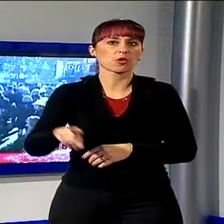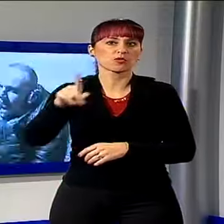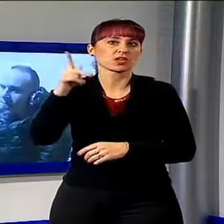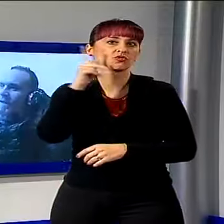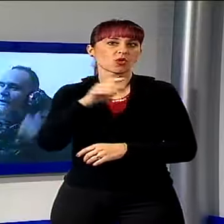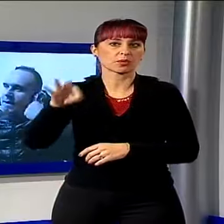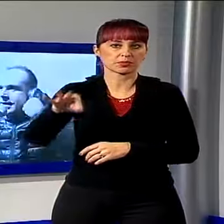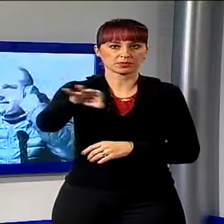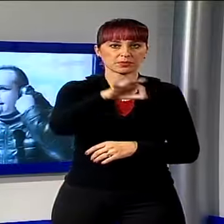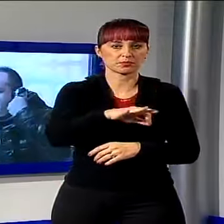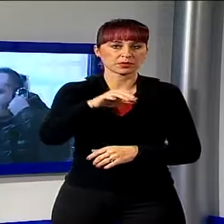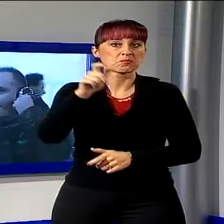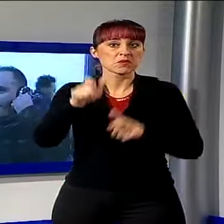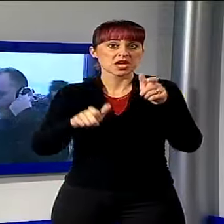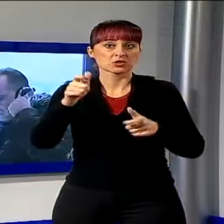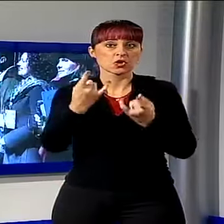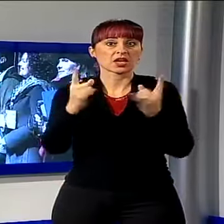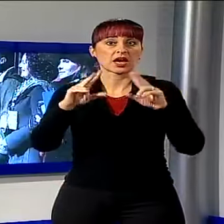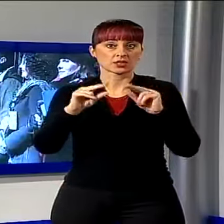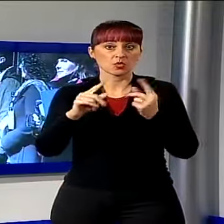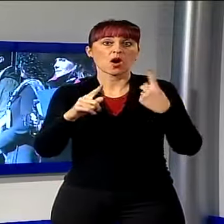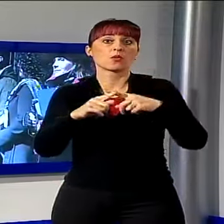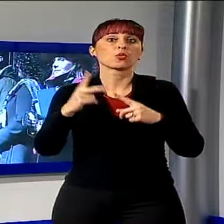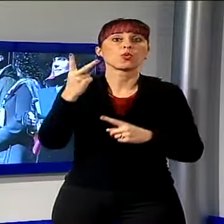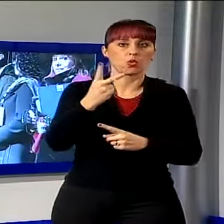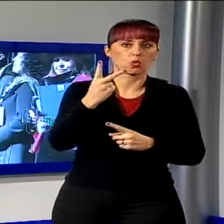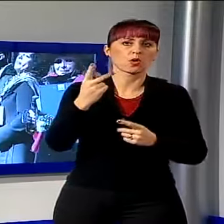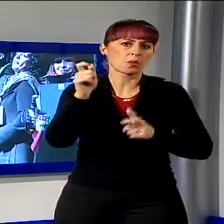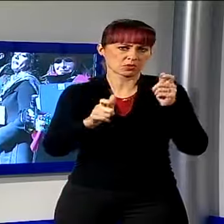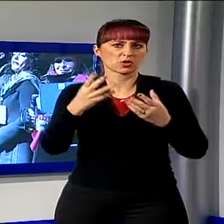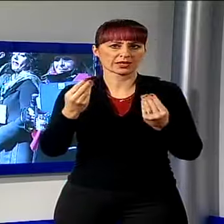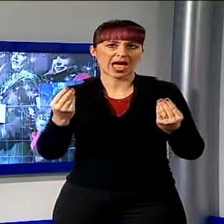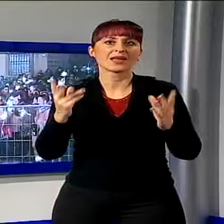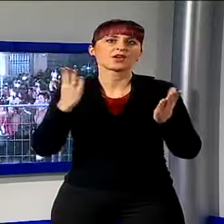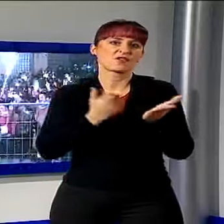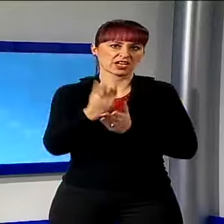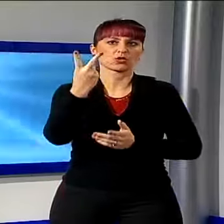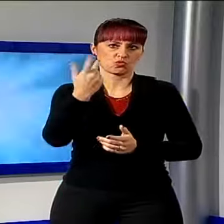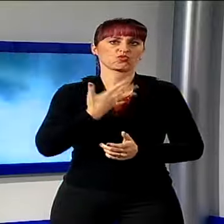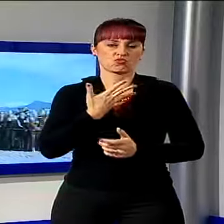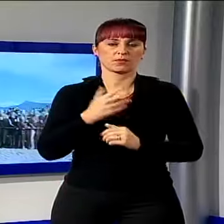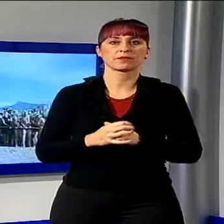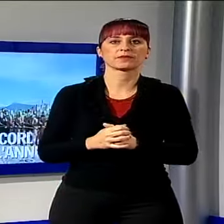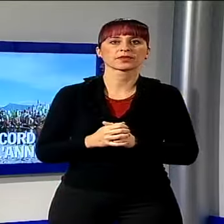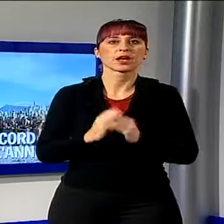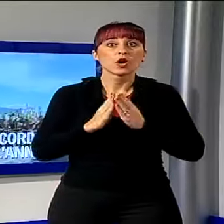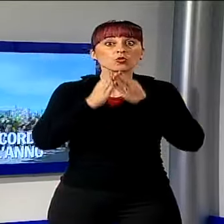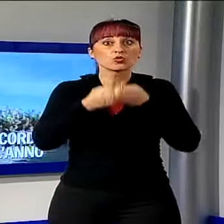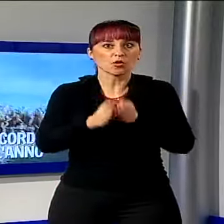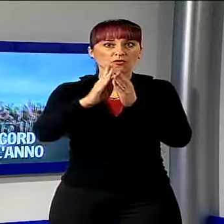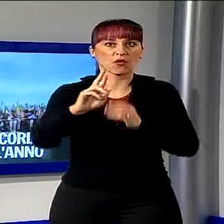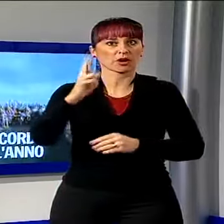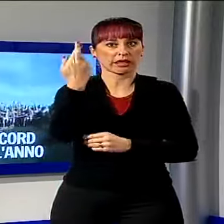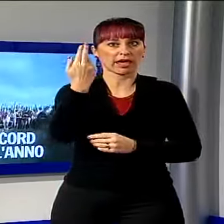Lucca. Tanta gente a Castelnuovo e a Lucca, due feriti a causa dei botti di Capodanno. Un tuffo da record